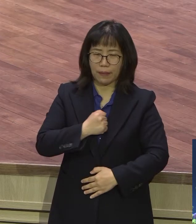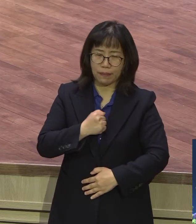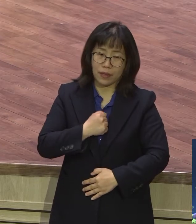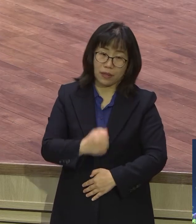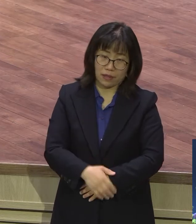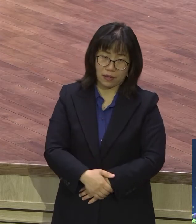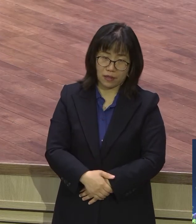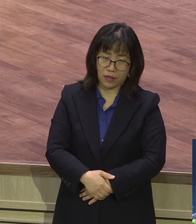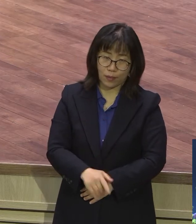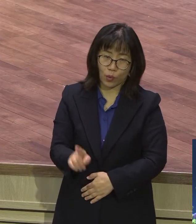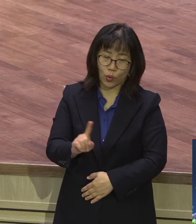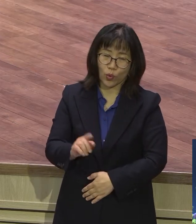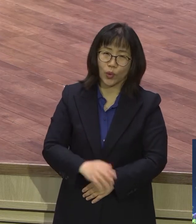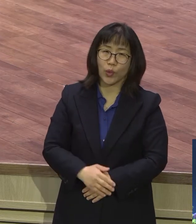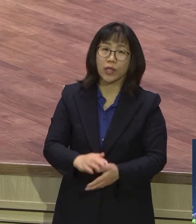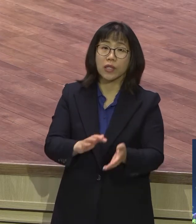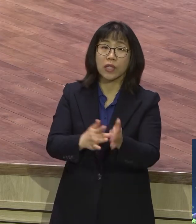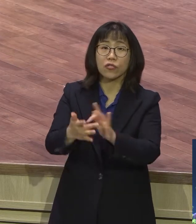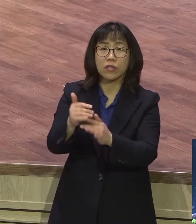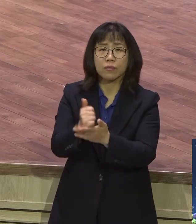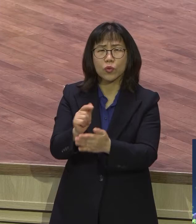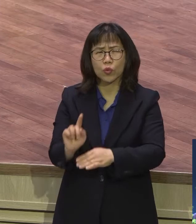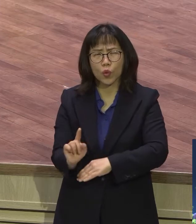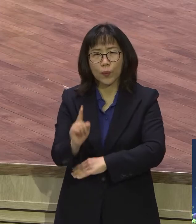깊이와 넓이와 길이를 알아